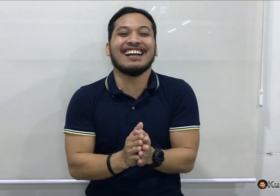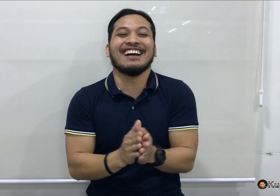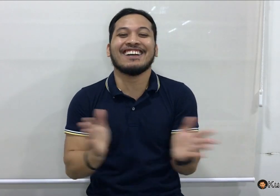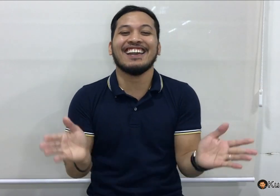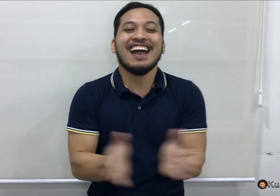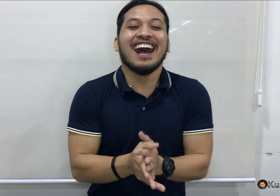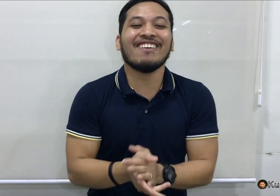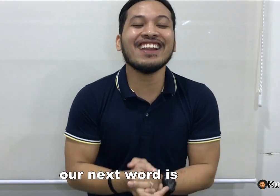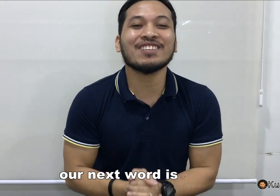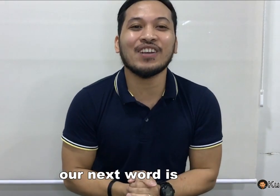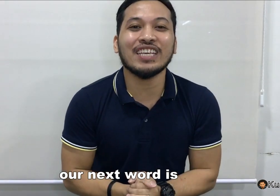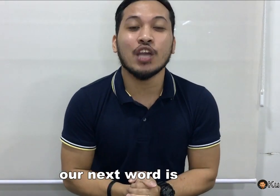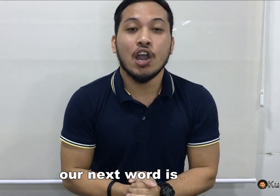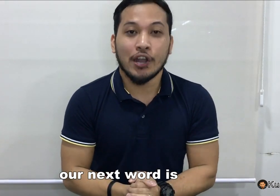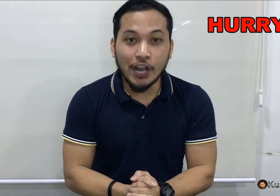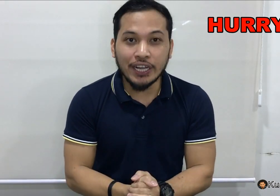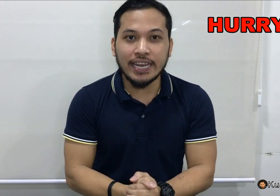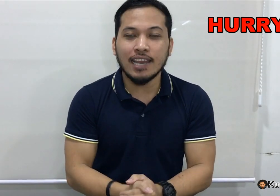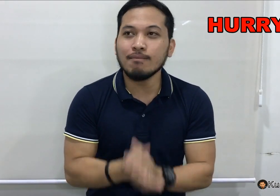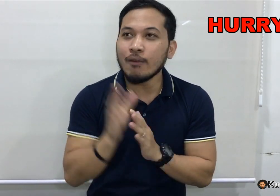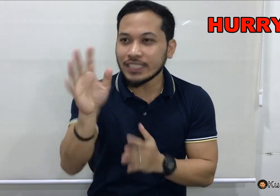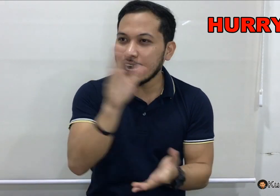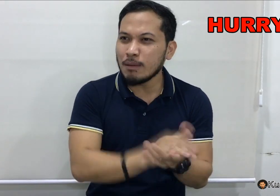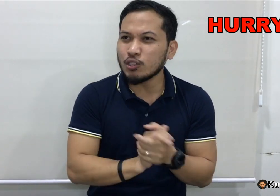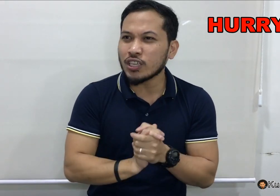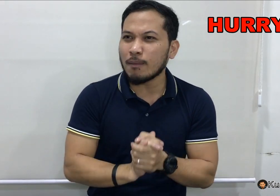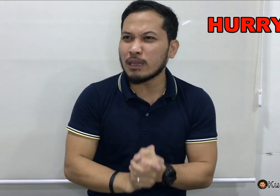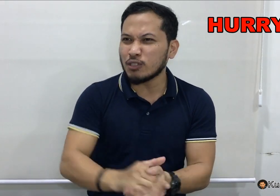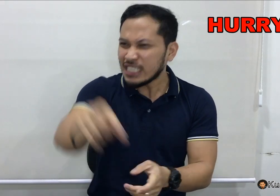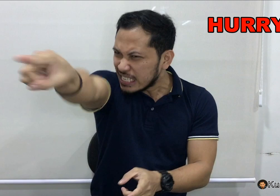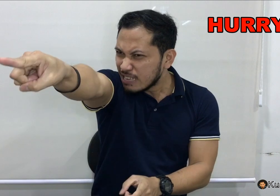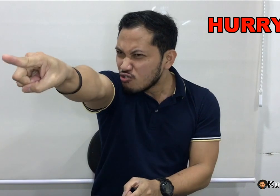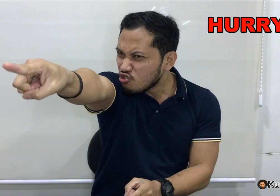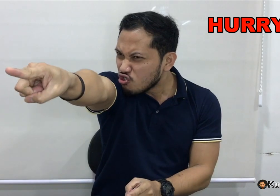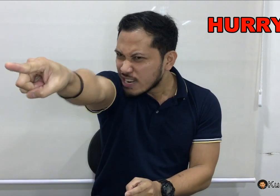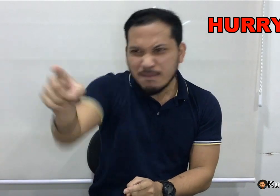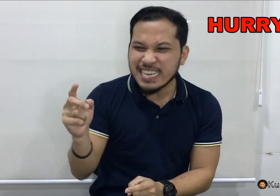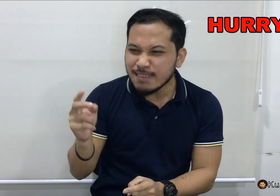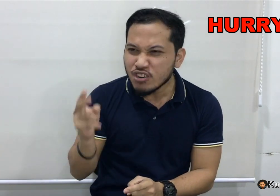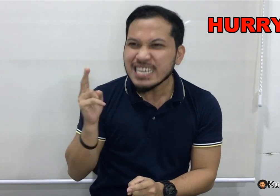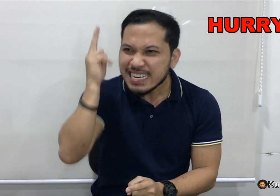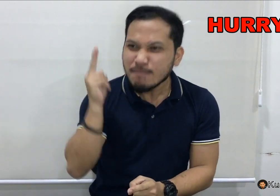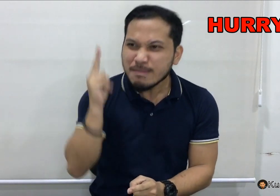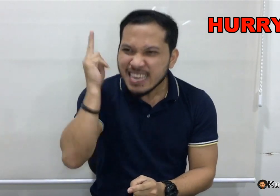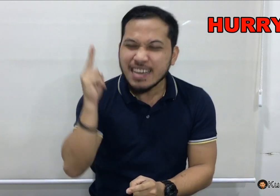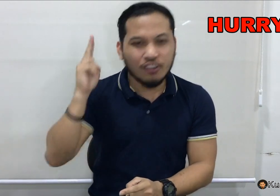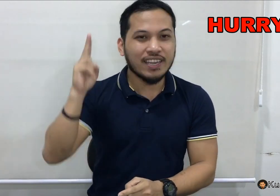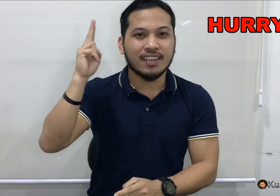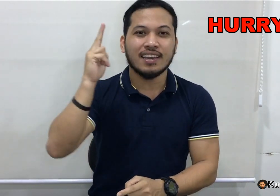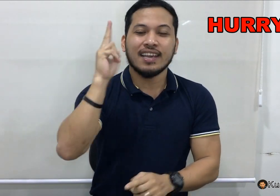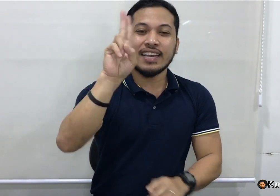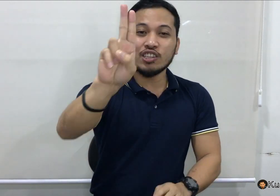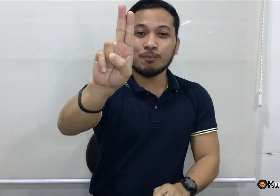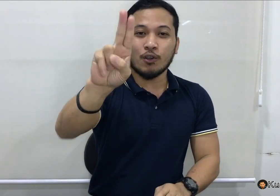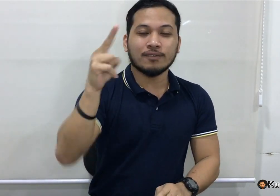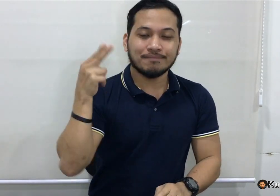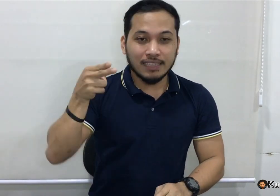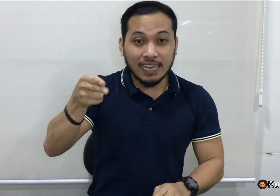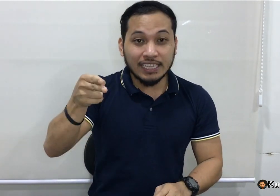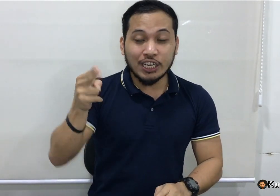Okay. Our next word is, hurry. Halimbawa, sinabi mo doon sa kabad mo, eh, tibuho, kabilisan mo na, nagmamanali ako. Ayan. Ganito po, naka letter